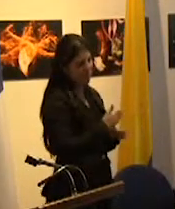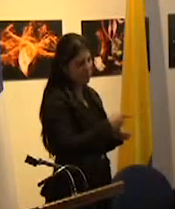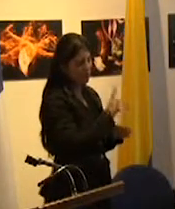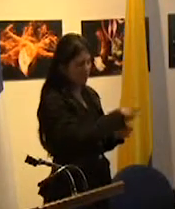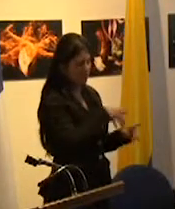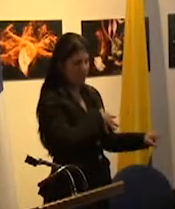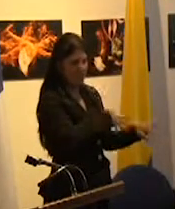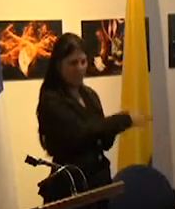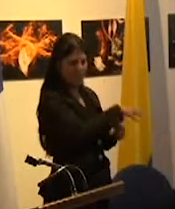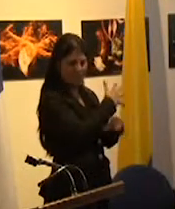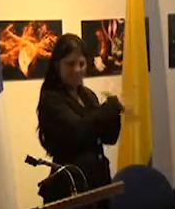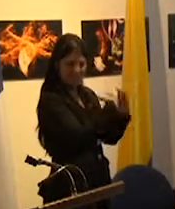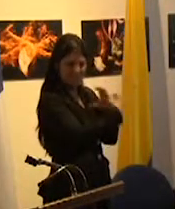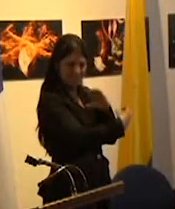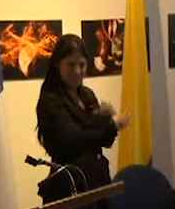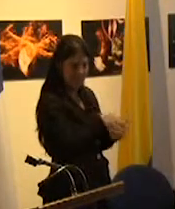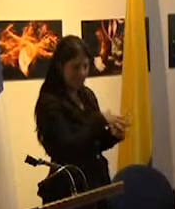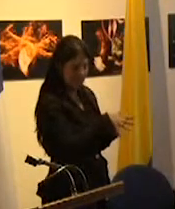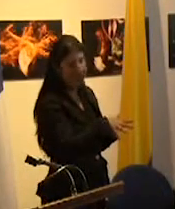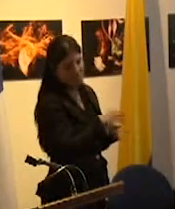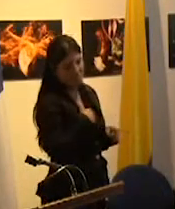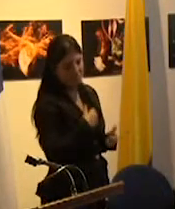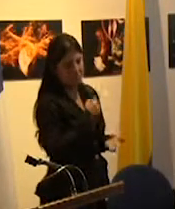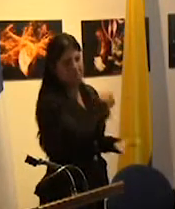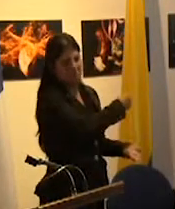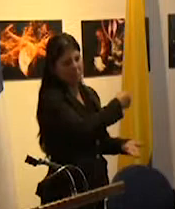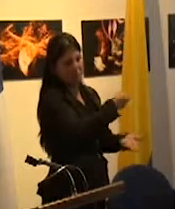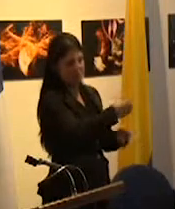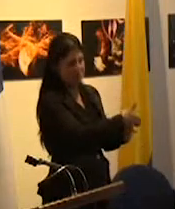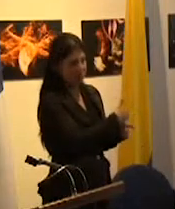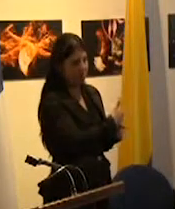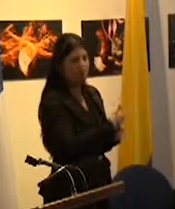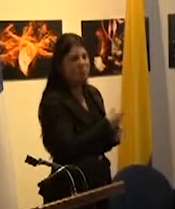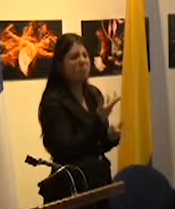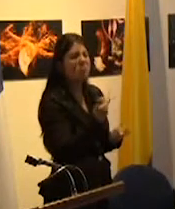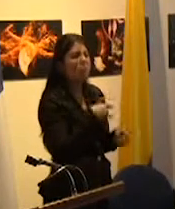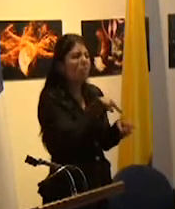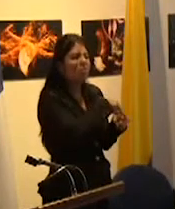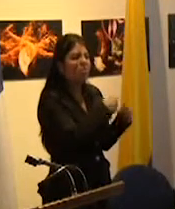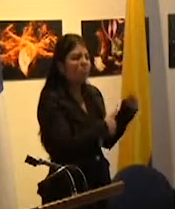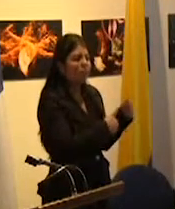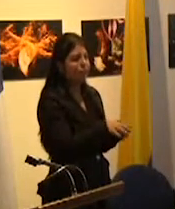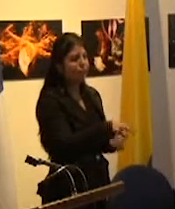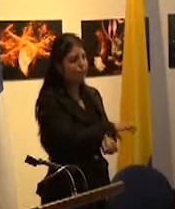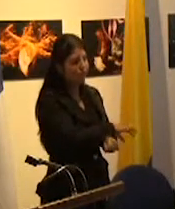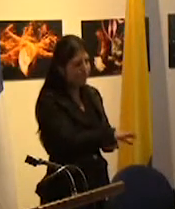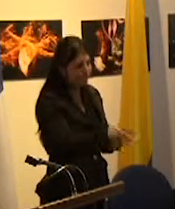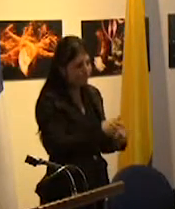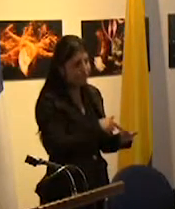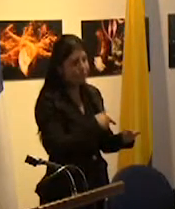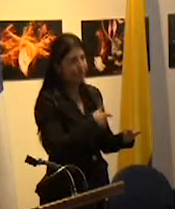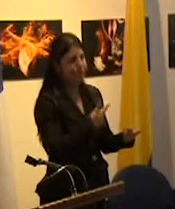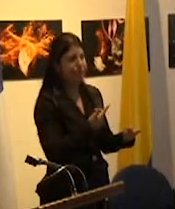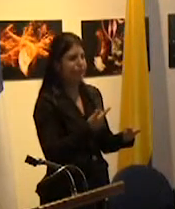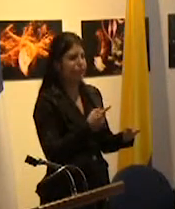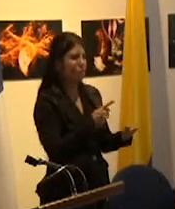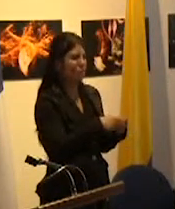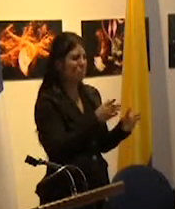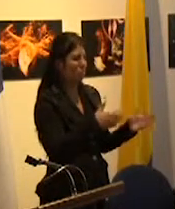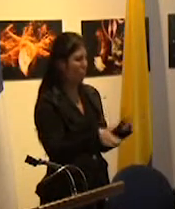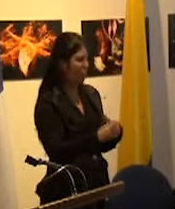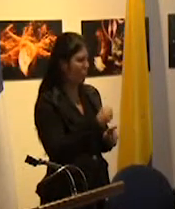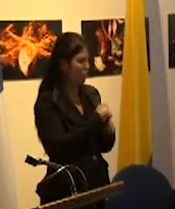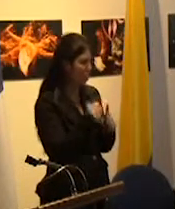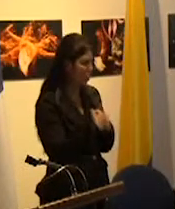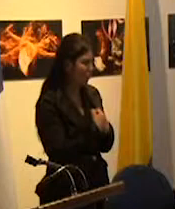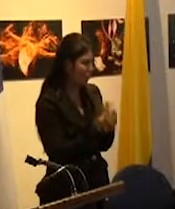por el neoliberalismo recursos de todo tipo o sea recursos computadoras recursos en